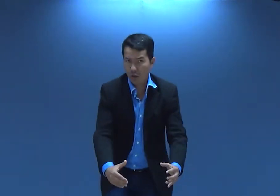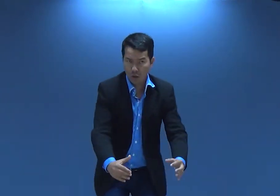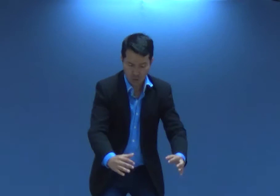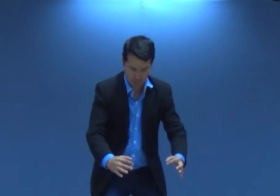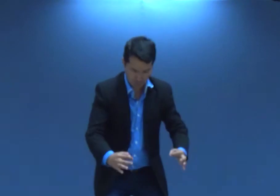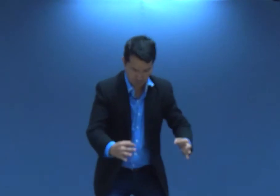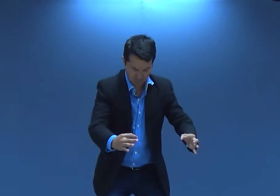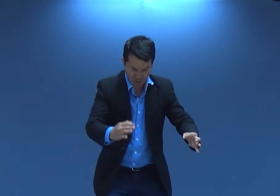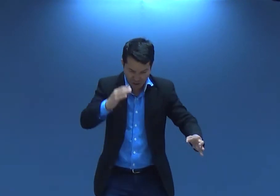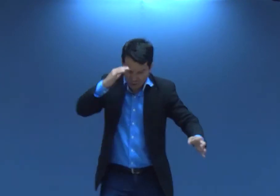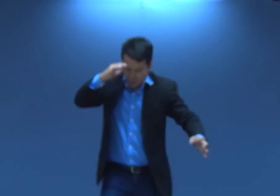bom?